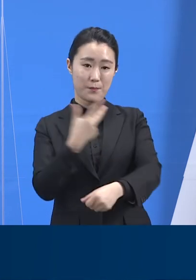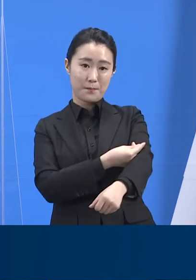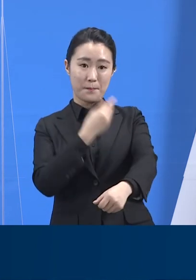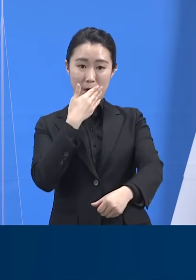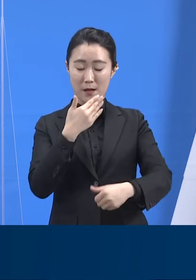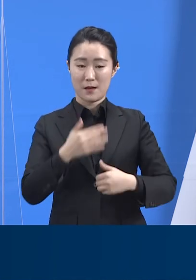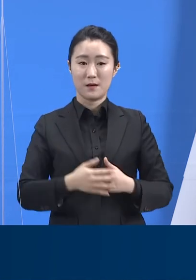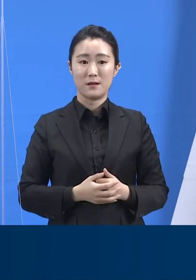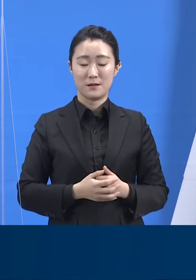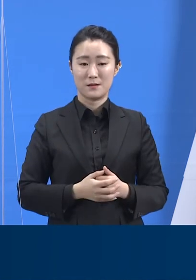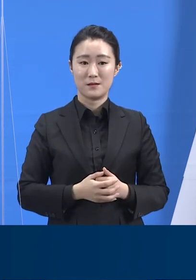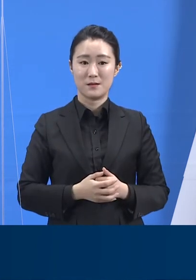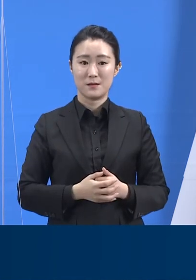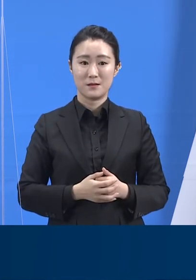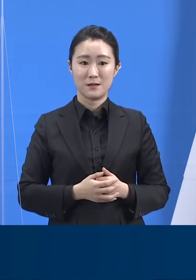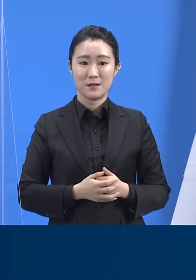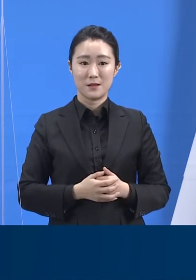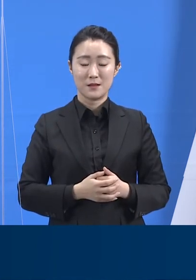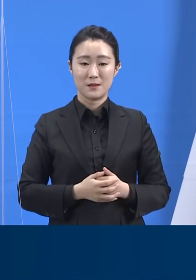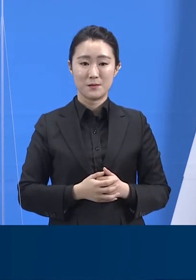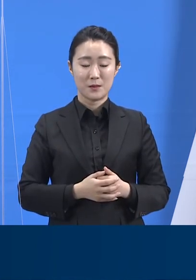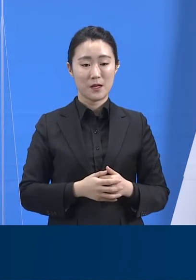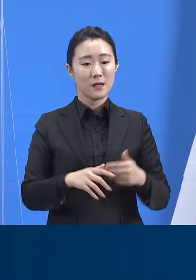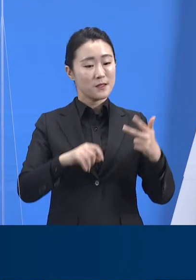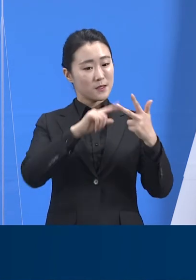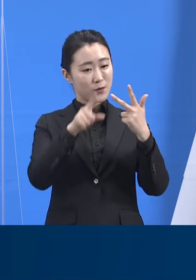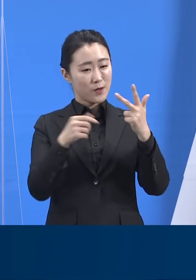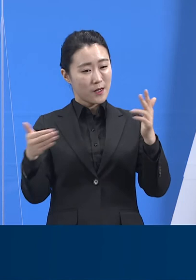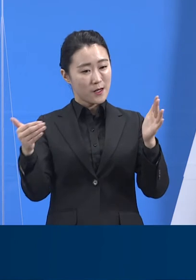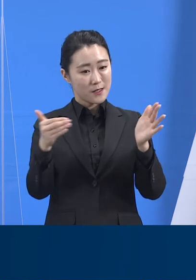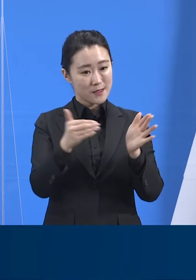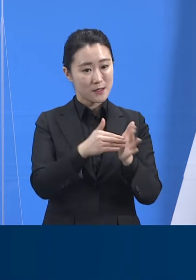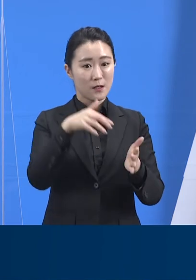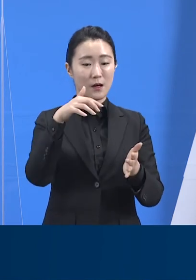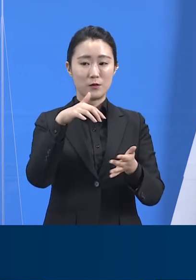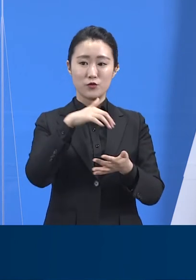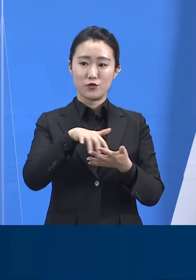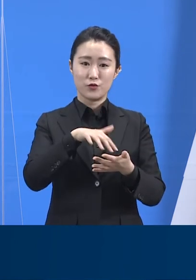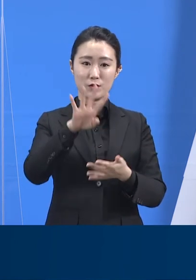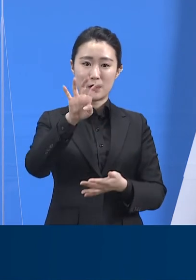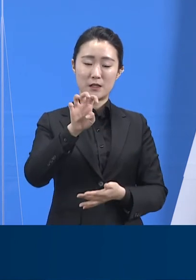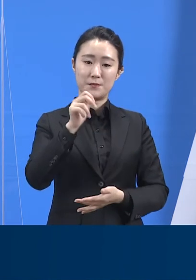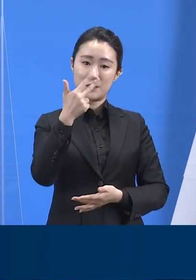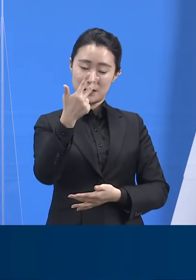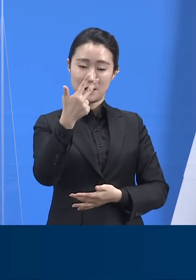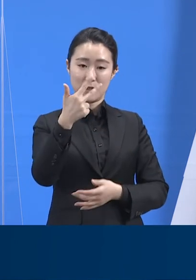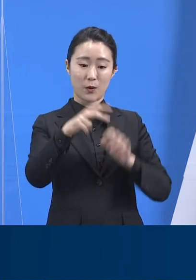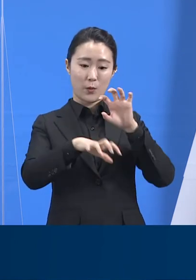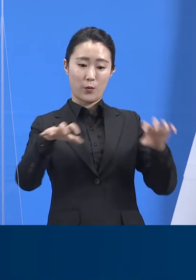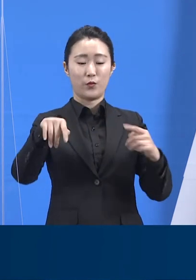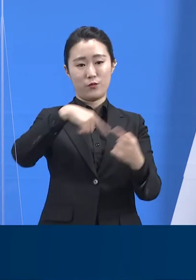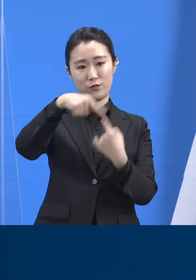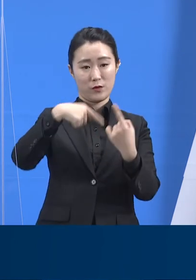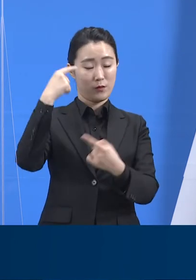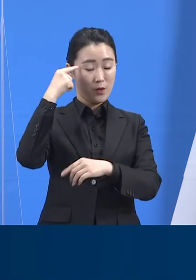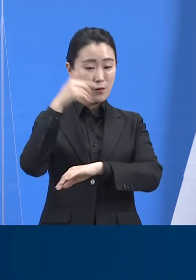7월에 39개소 등 순차적으로 설치하여 총 47개소를 운영할 계획입니다.